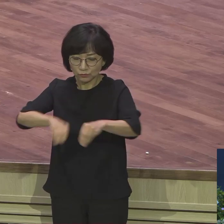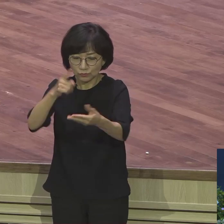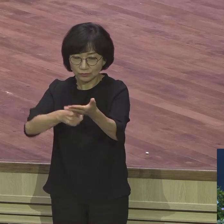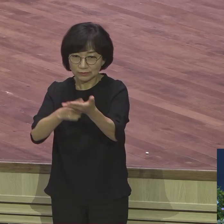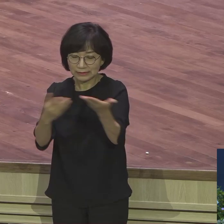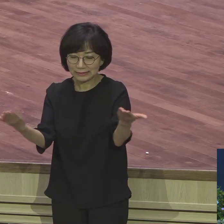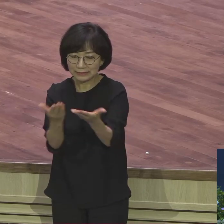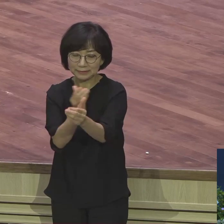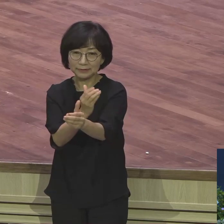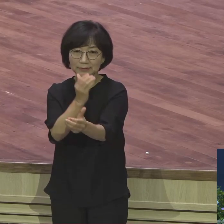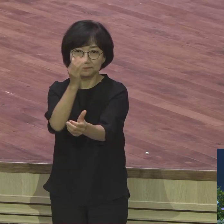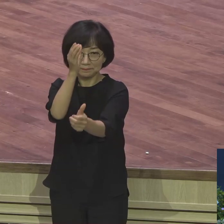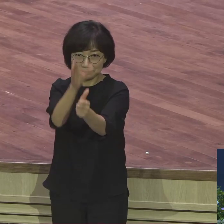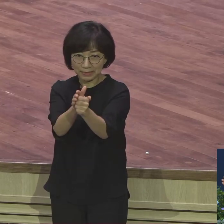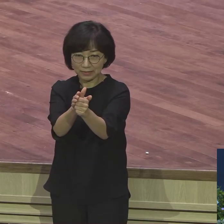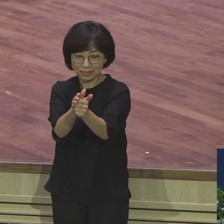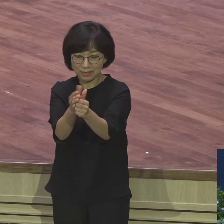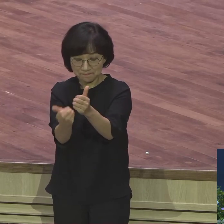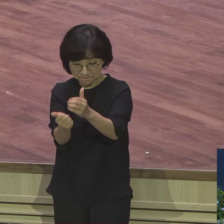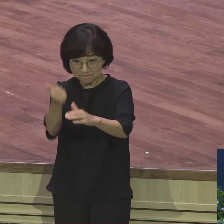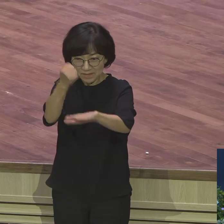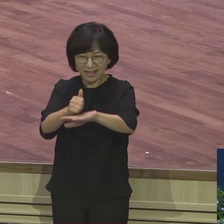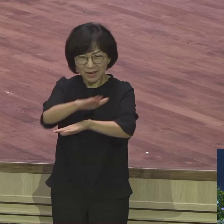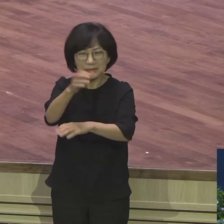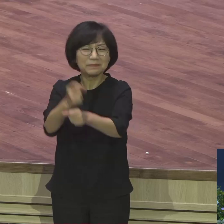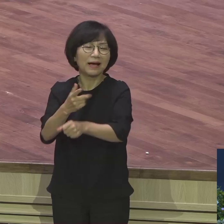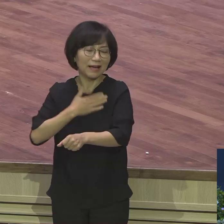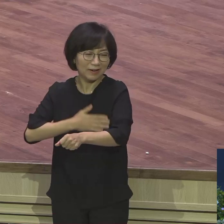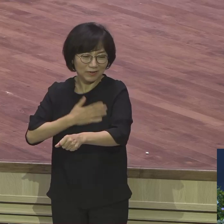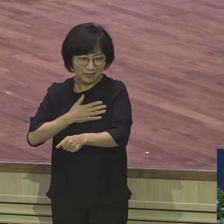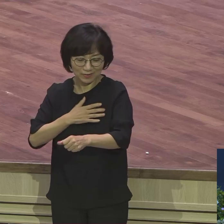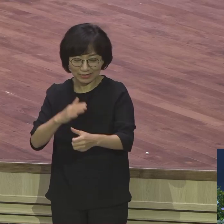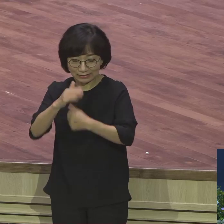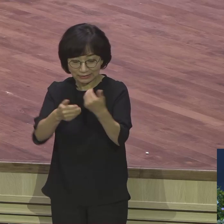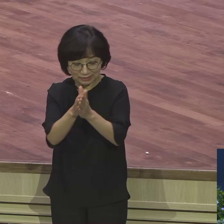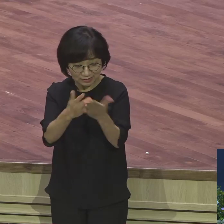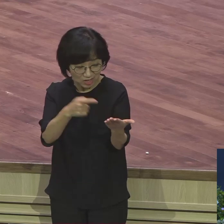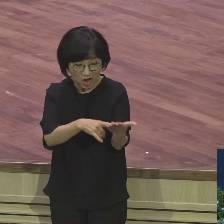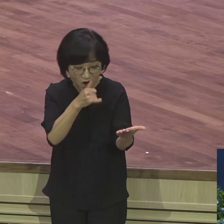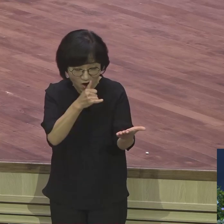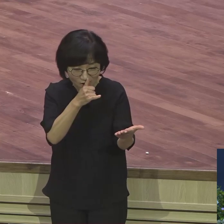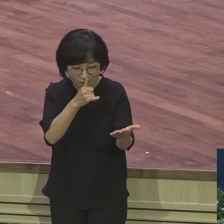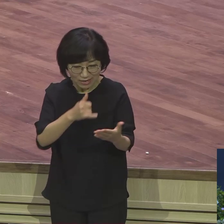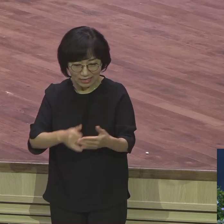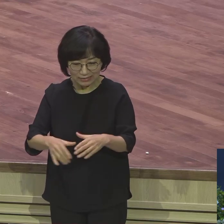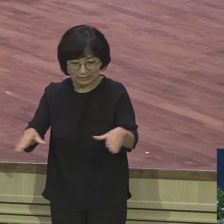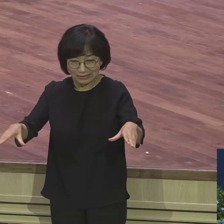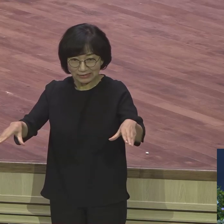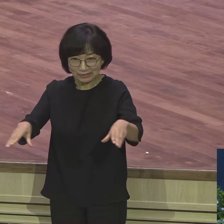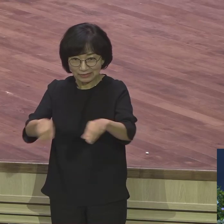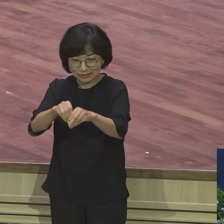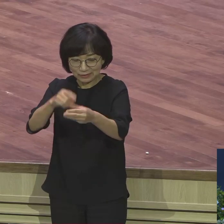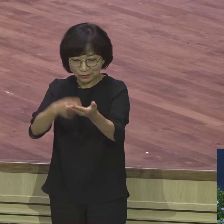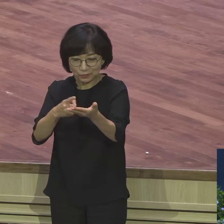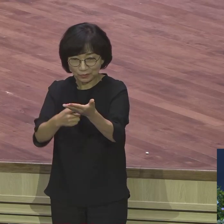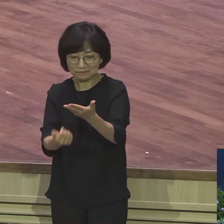되었다. 그걸 미리 알고 있잖아요. 성경을 통해서 알고 있기 때문에 요셉이